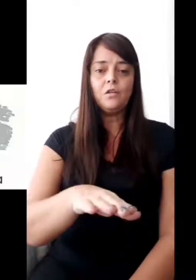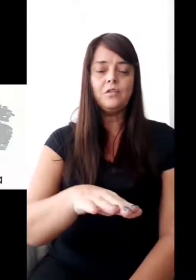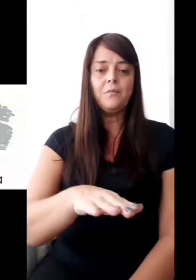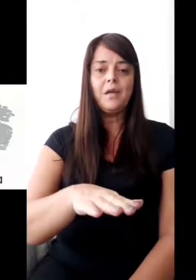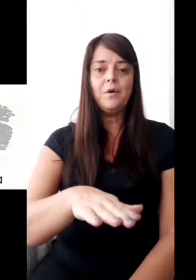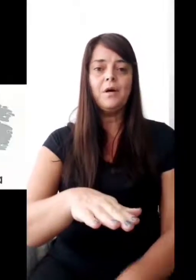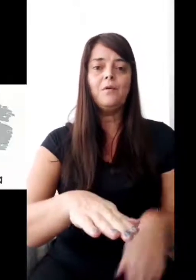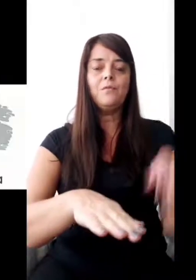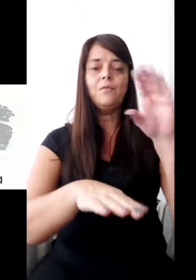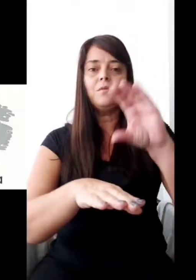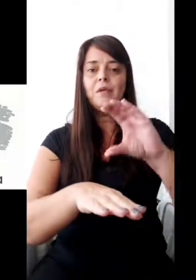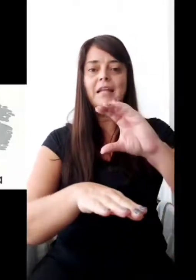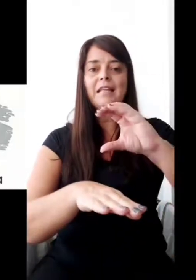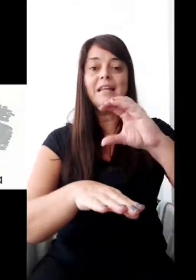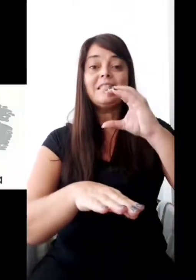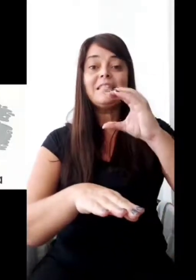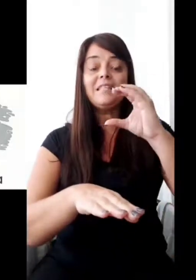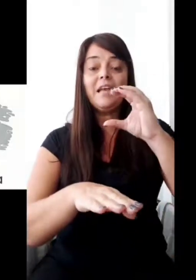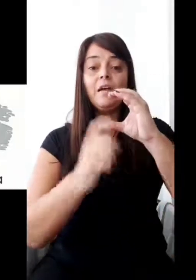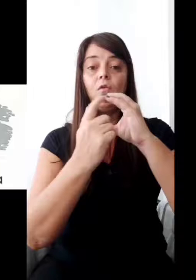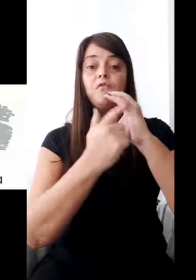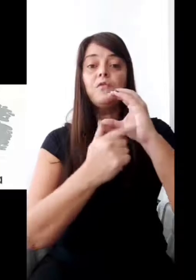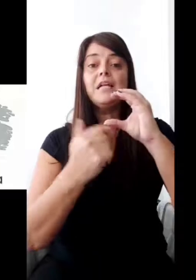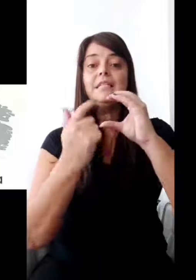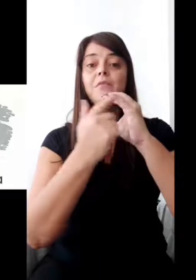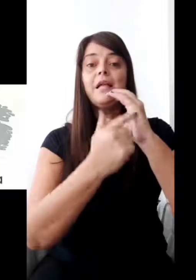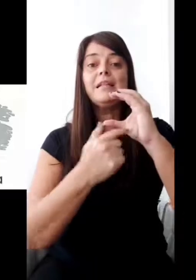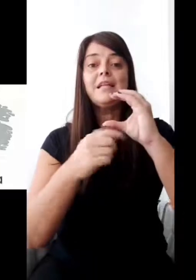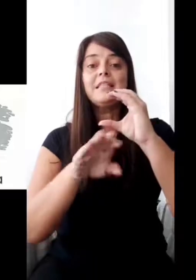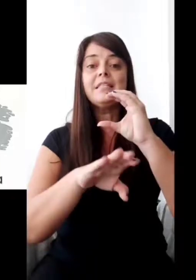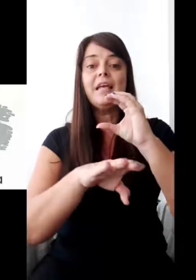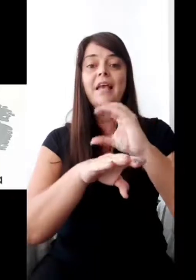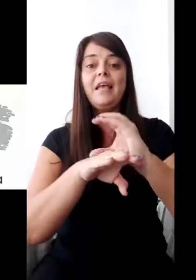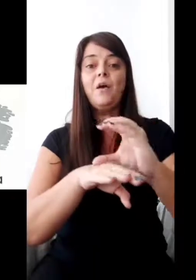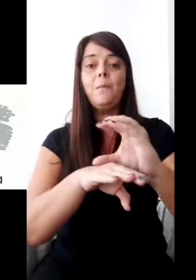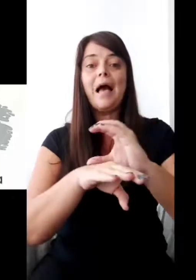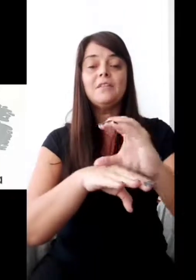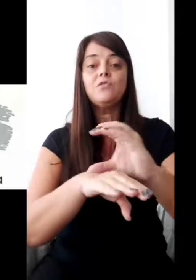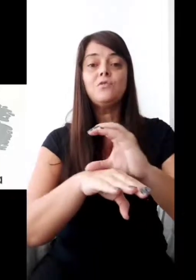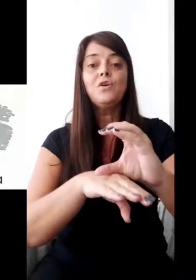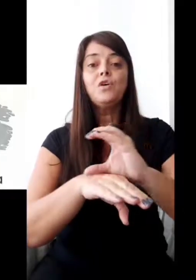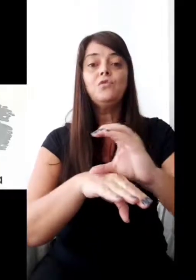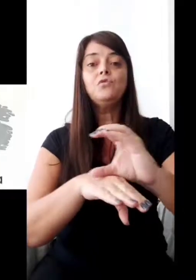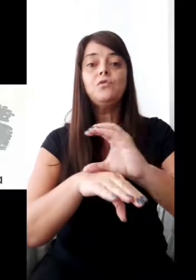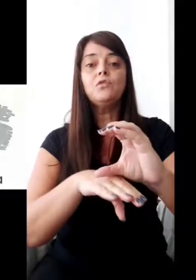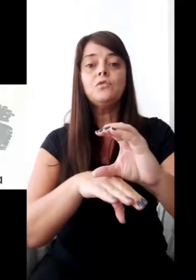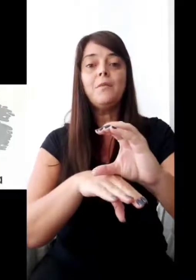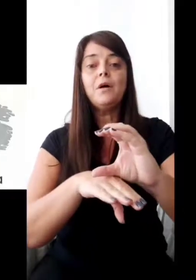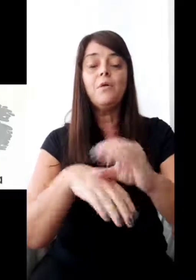dorso da minha mão, letra C, configuração da letra C e eu passo no dorso da